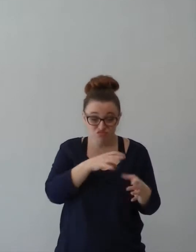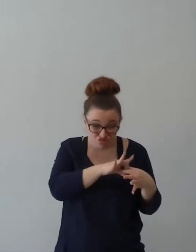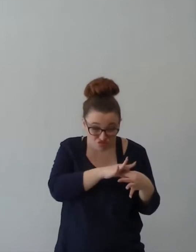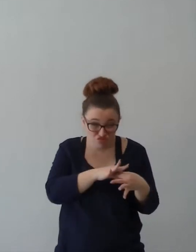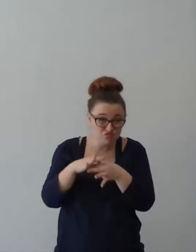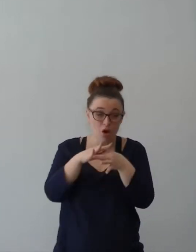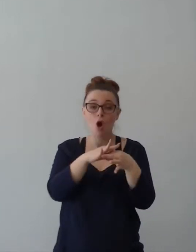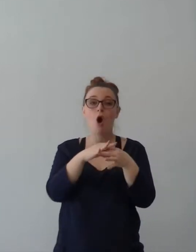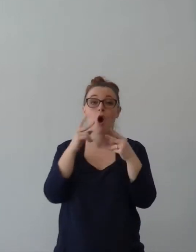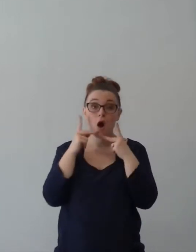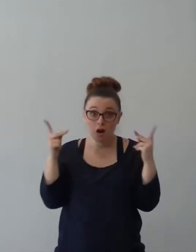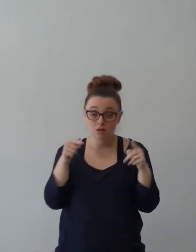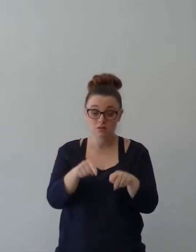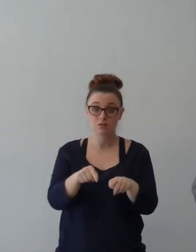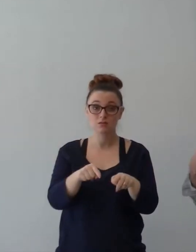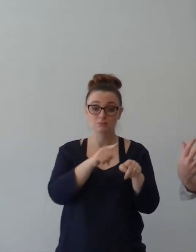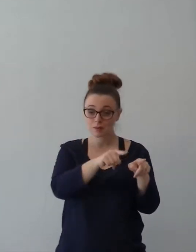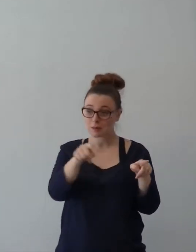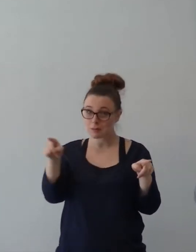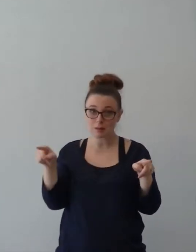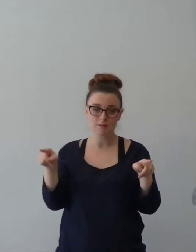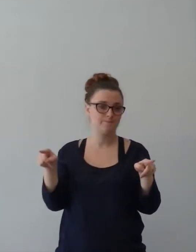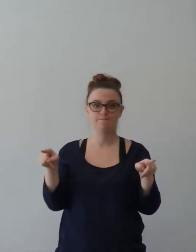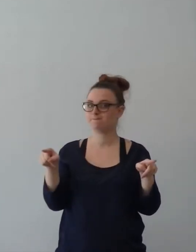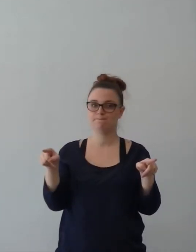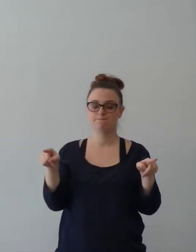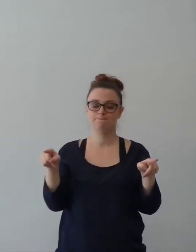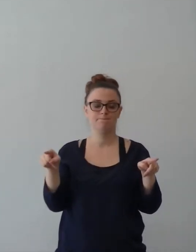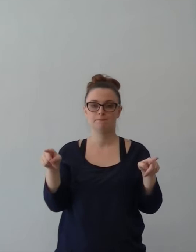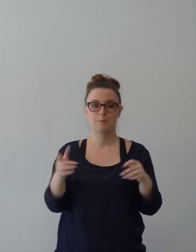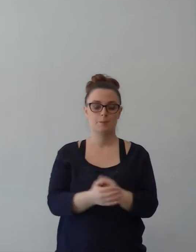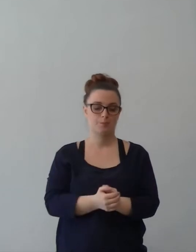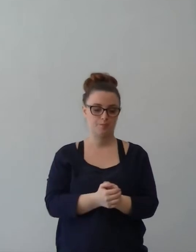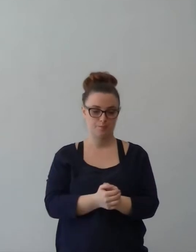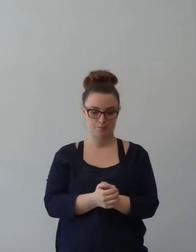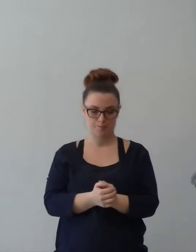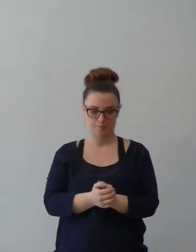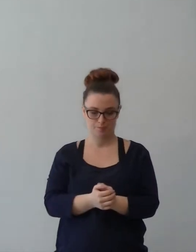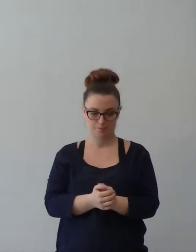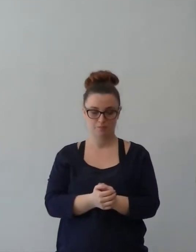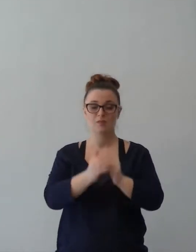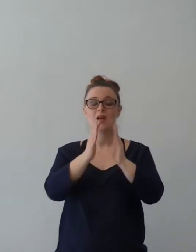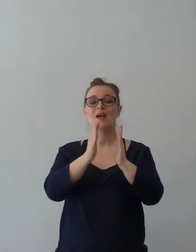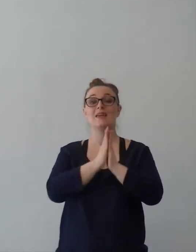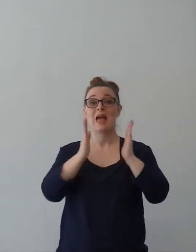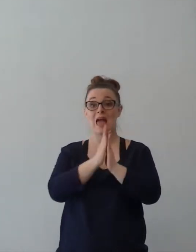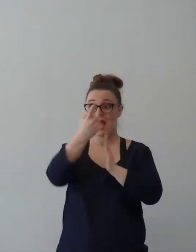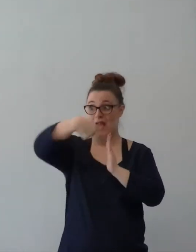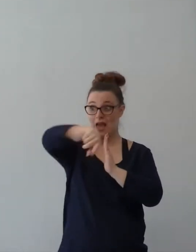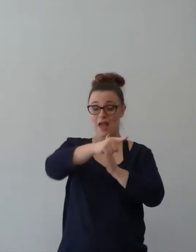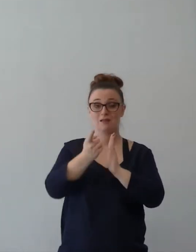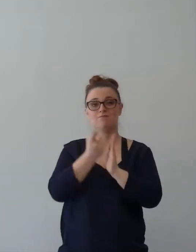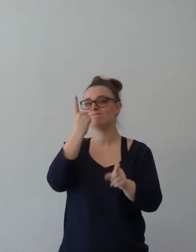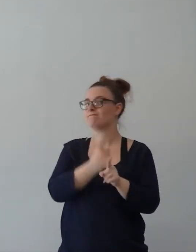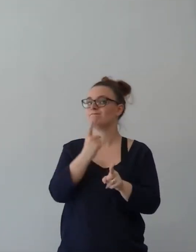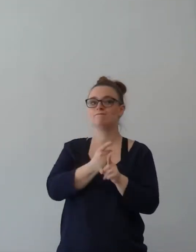sapete? La mia chiesa, non il posto, ma la città dei presenti dovrebbe essere il posto più gioioso del mondo,